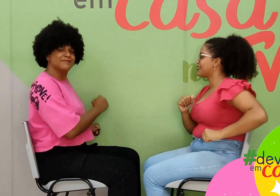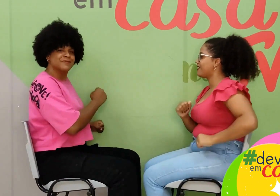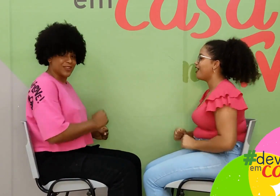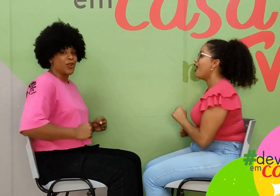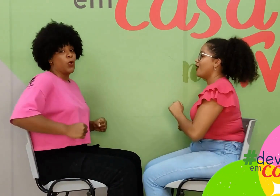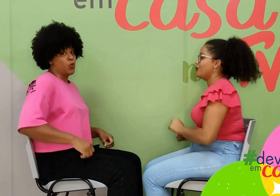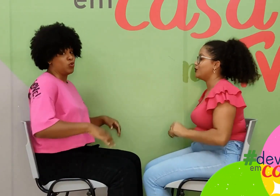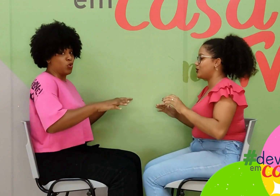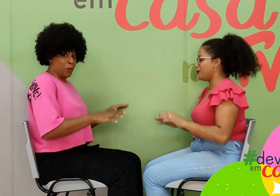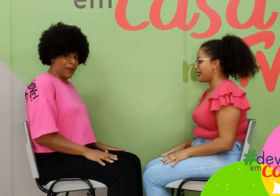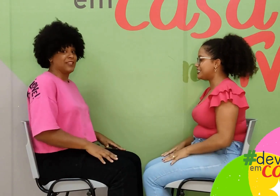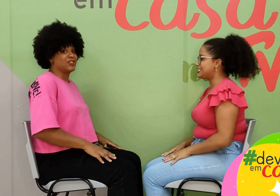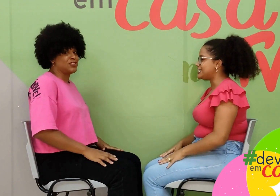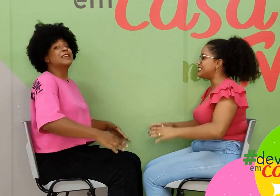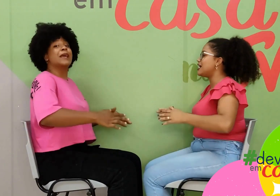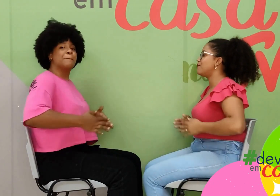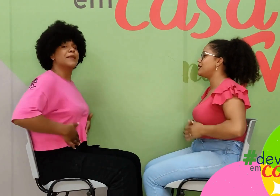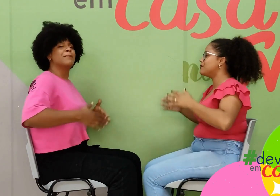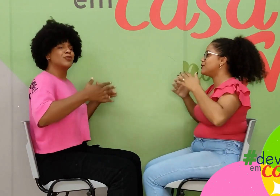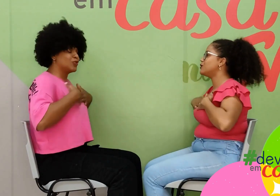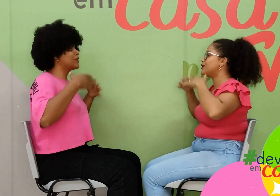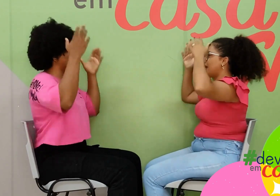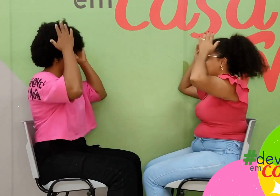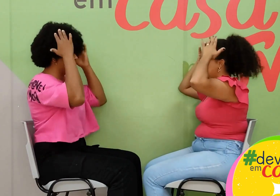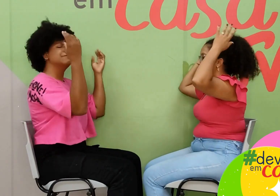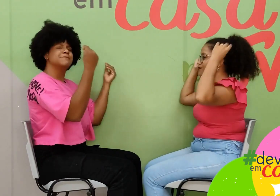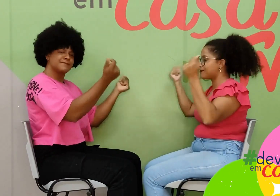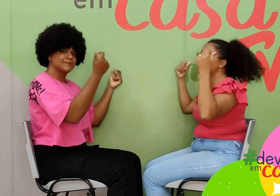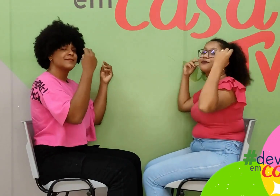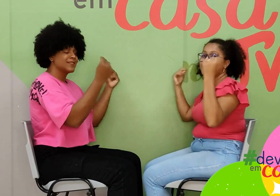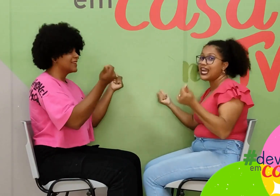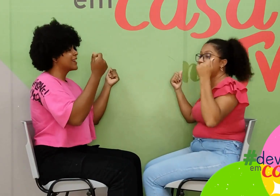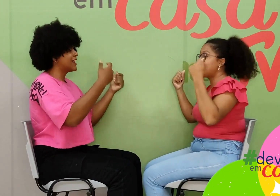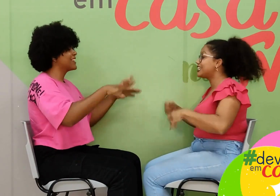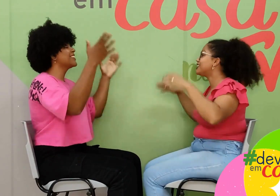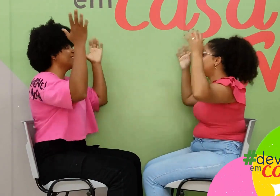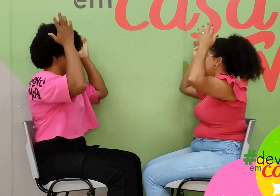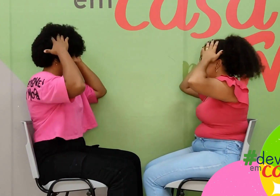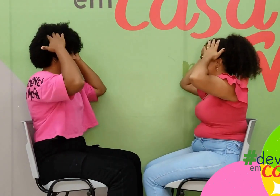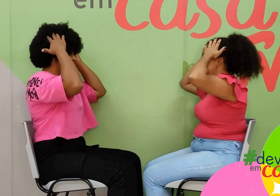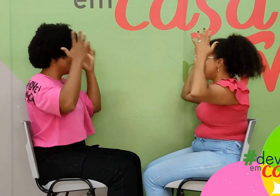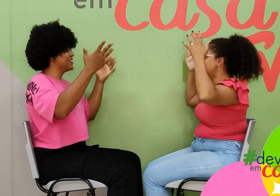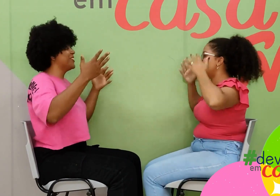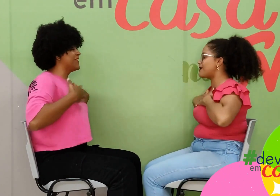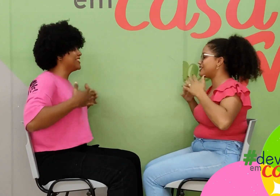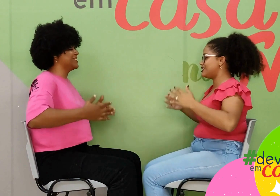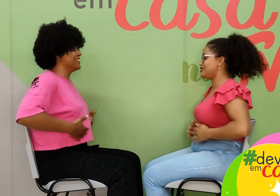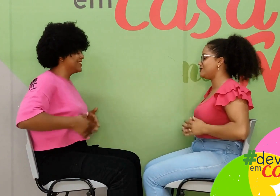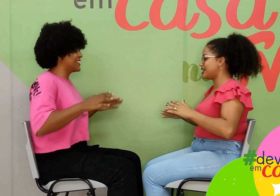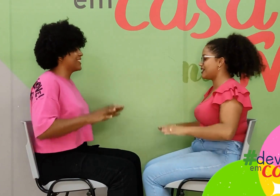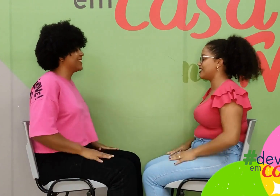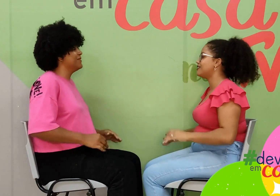O tomate é primo do caqui. Caqui, tomate, o tomate, o caqui.